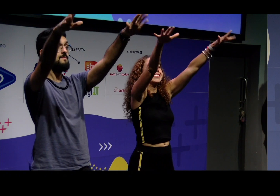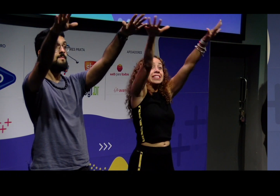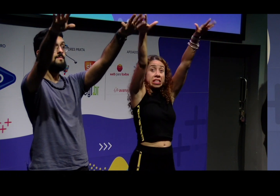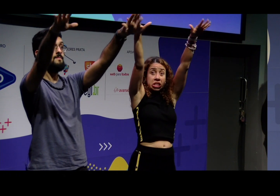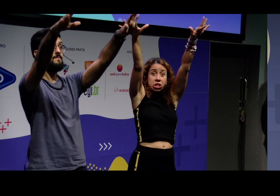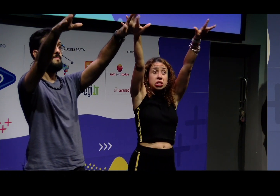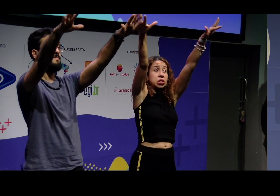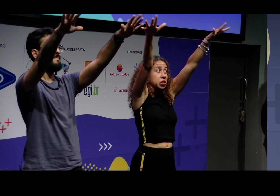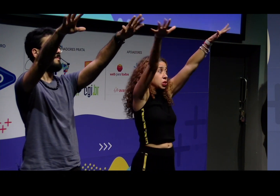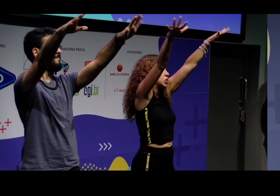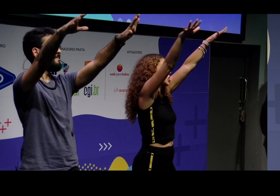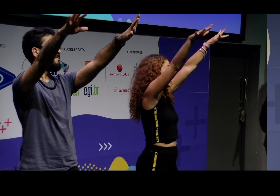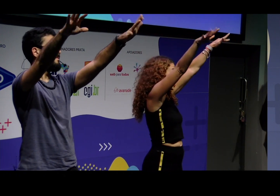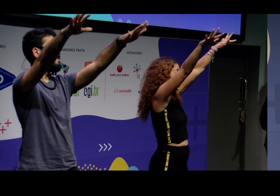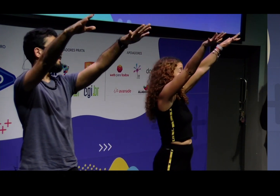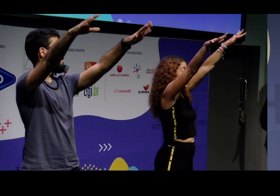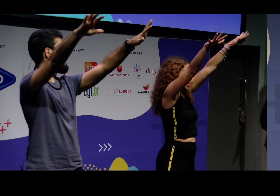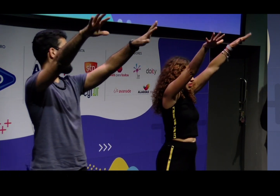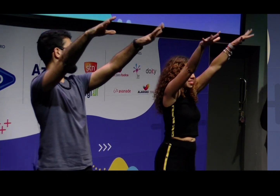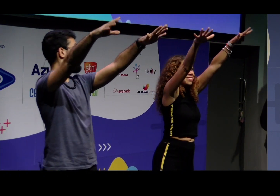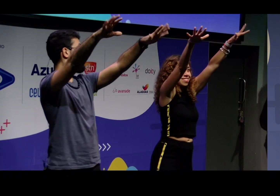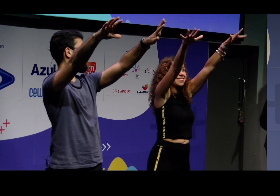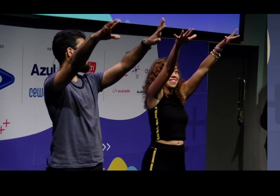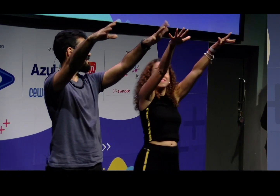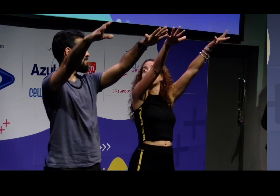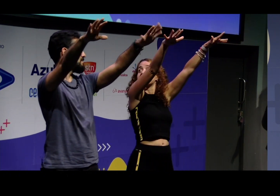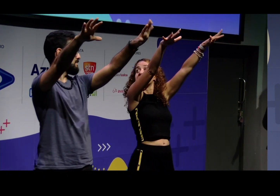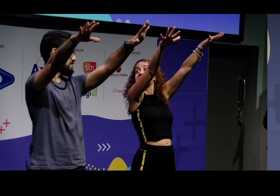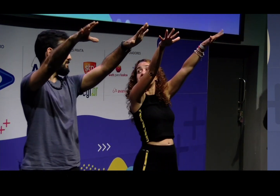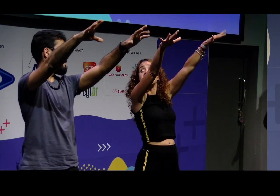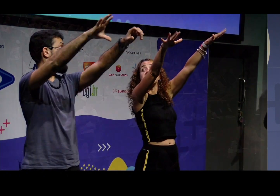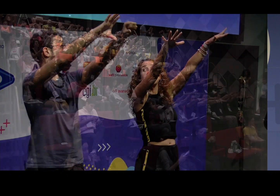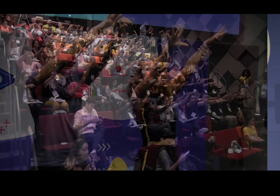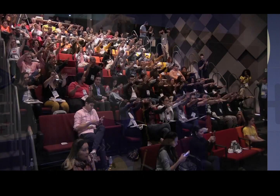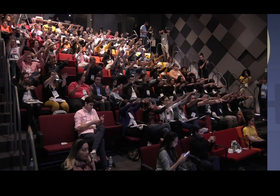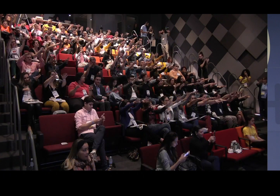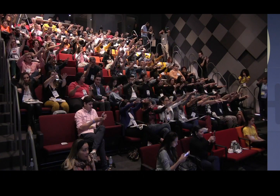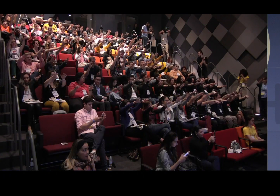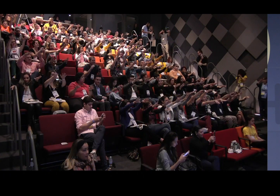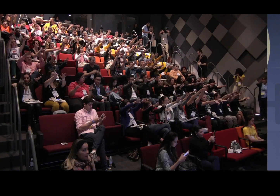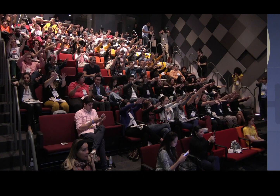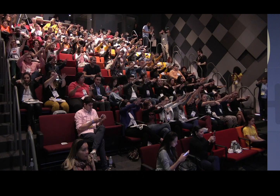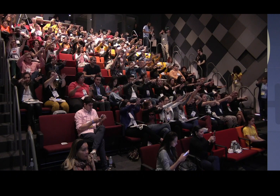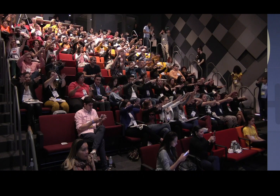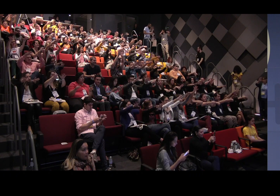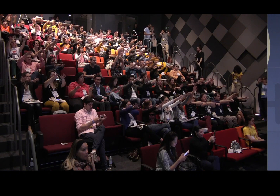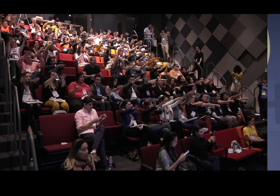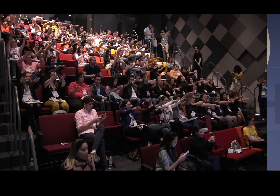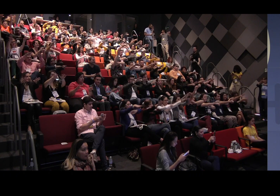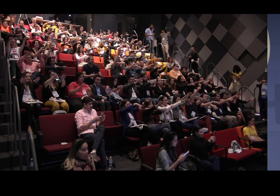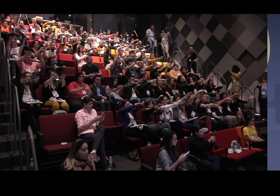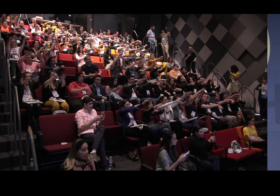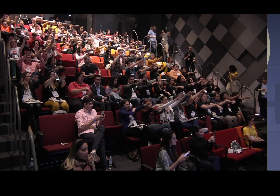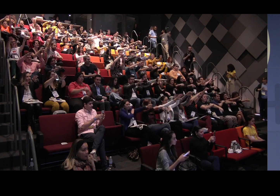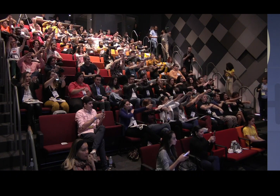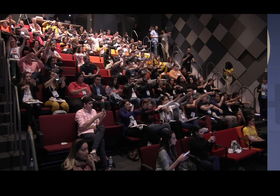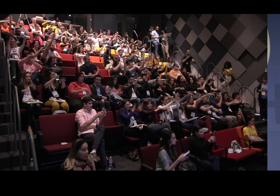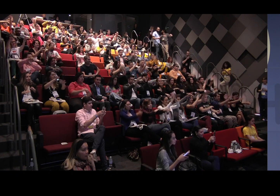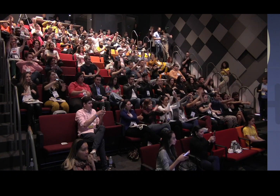Ela aponta para que todos repitam o gesto, com as mãos para frente, palmas da mão para baixo. Ela passa as